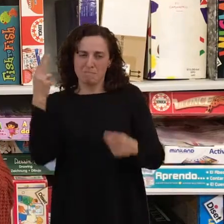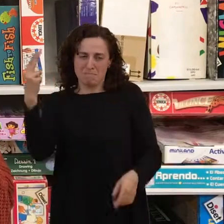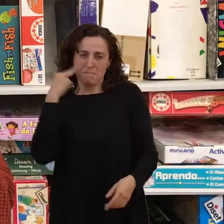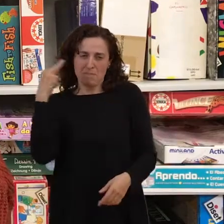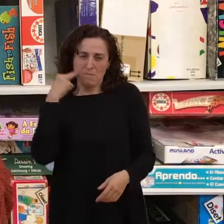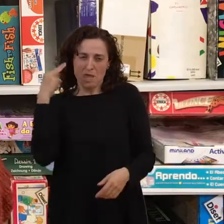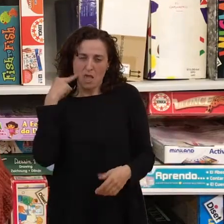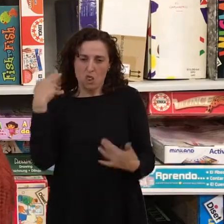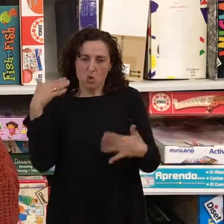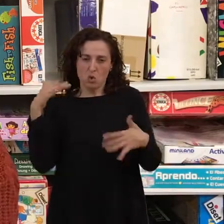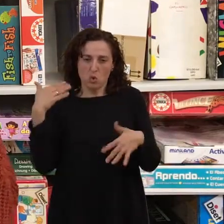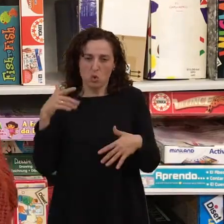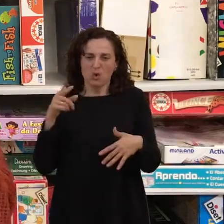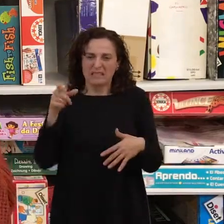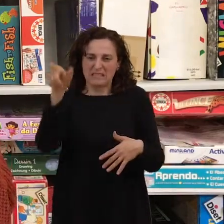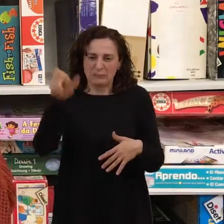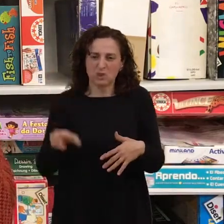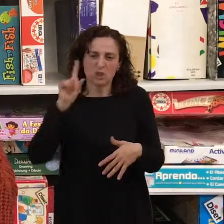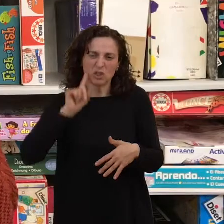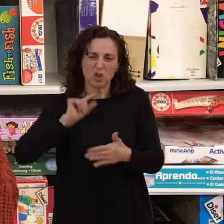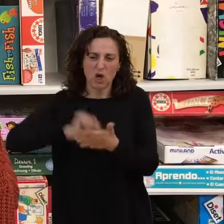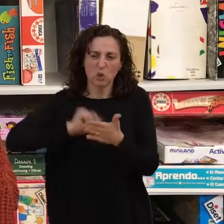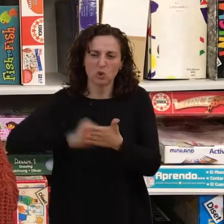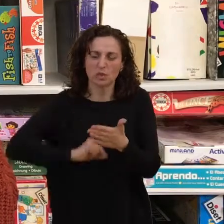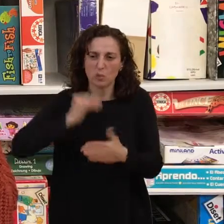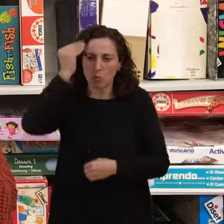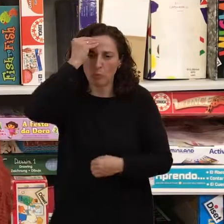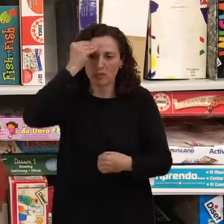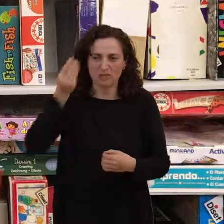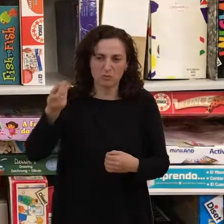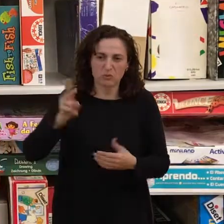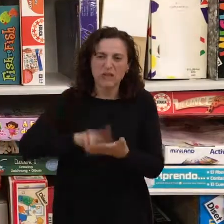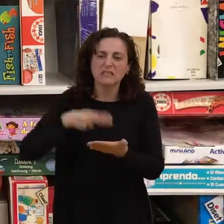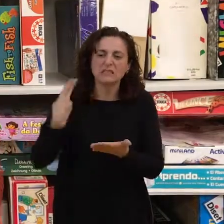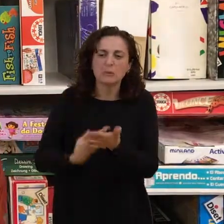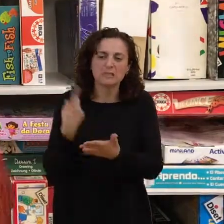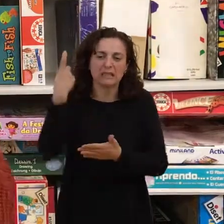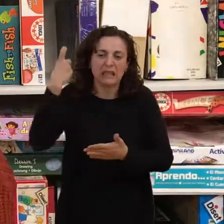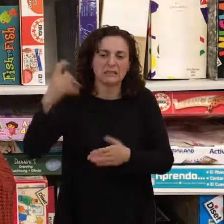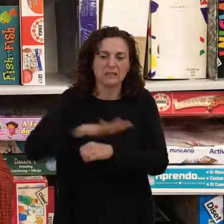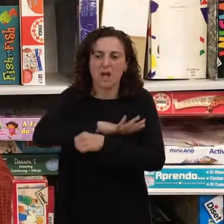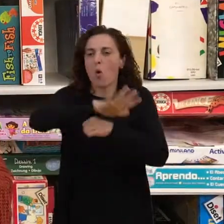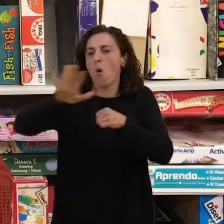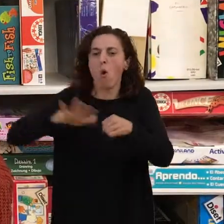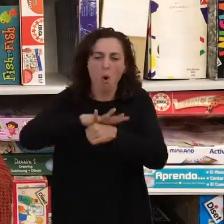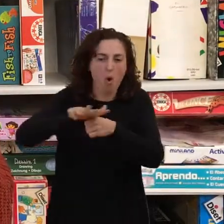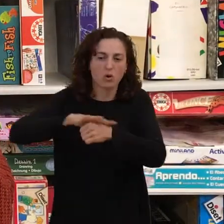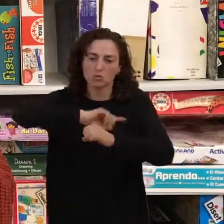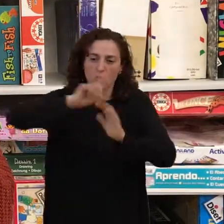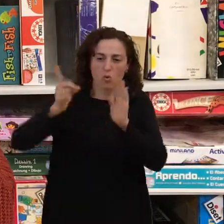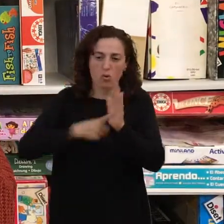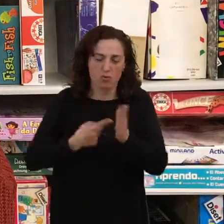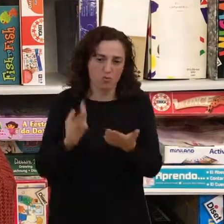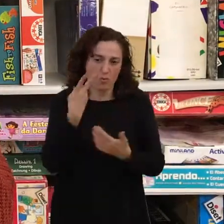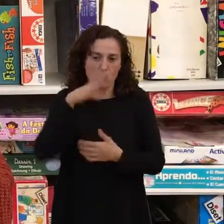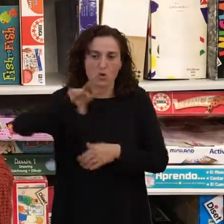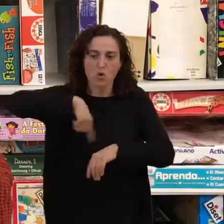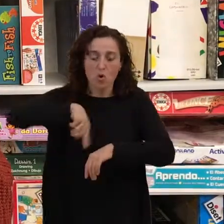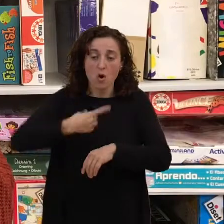van a necesitar las 24 horas del día un intérprete a su lado o piensan que no se va a poder entender con ellos, pero luego la